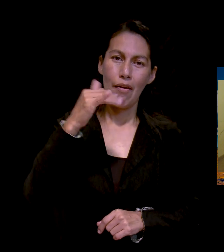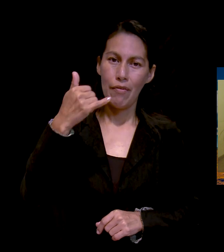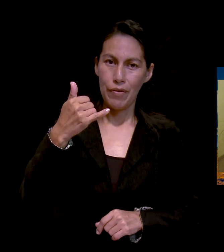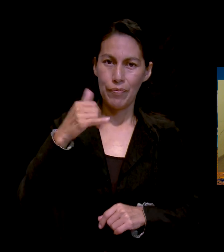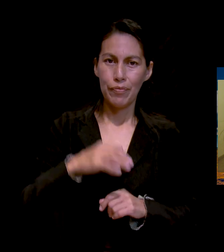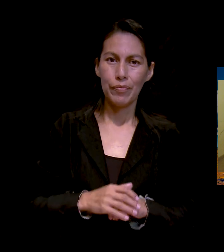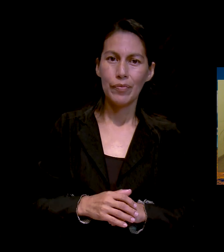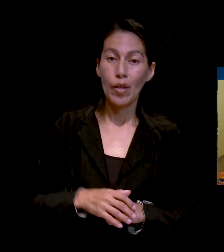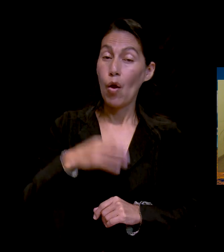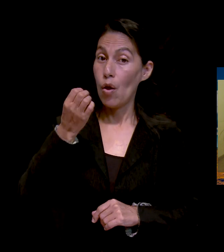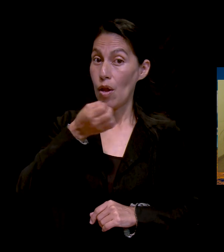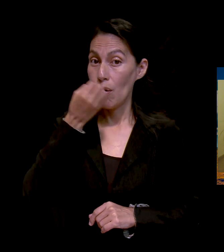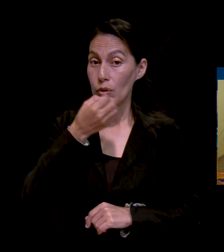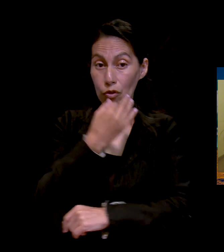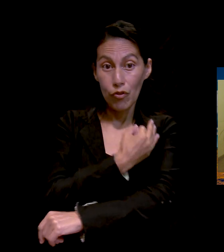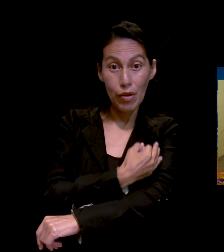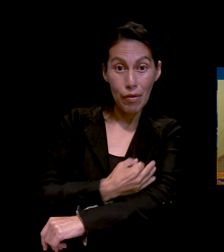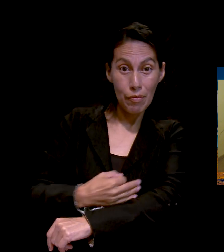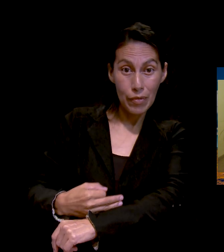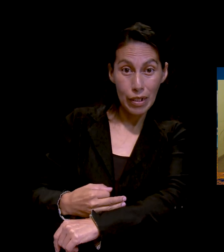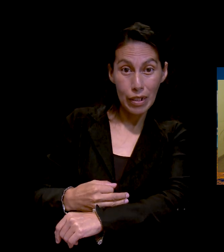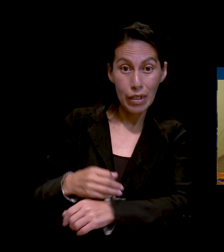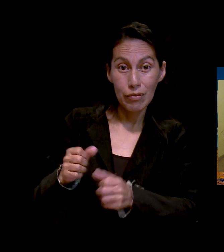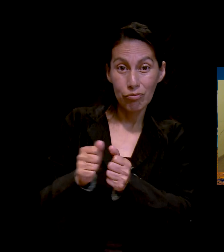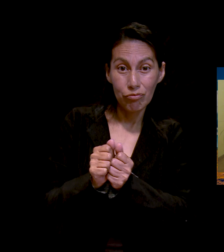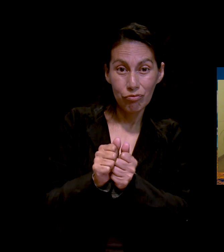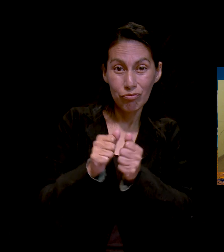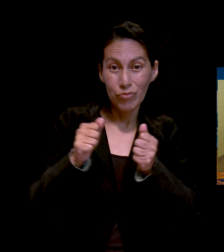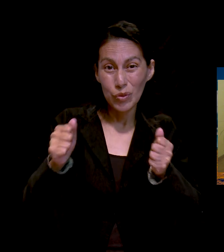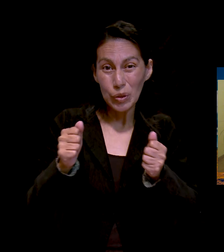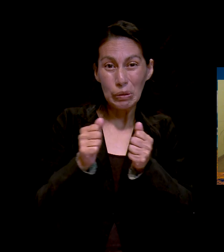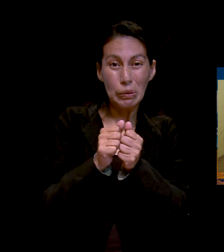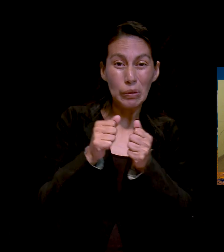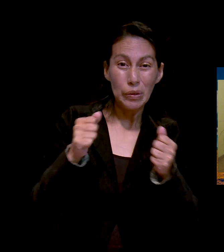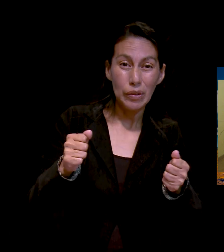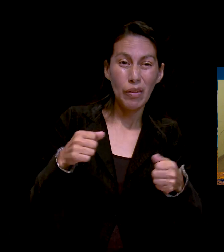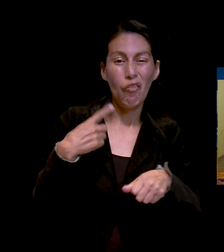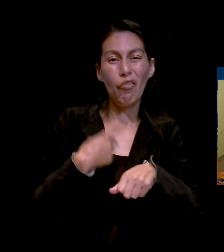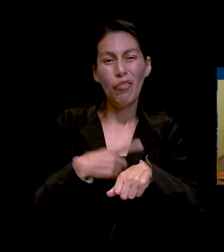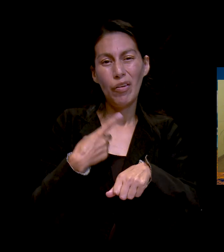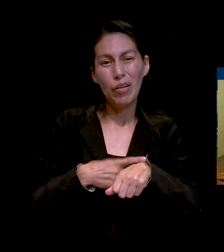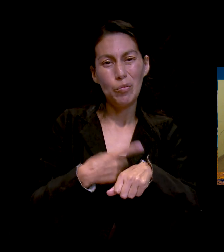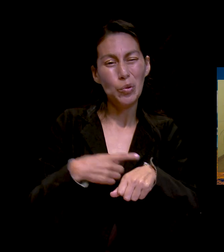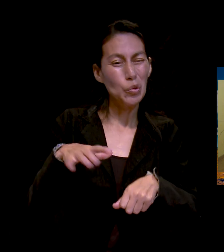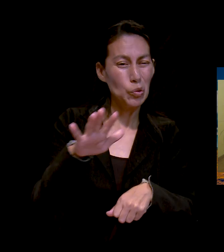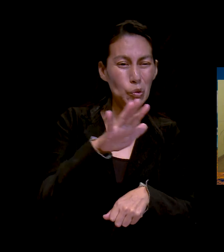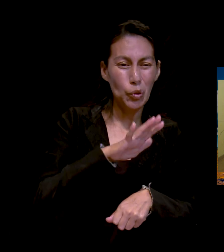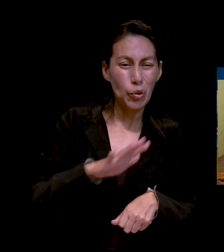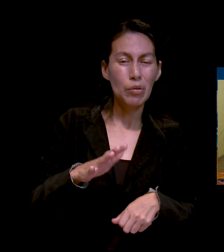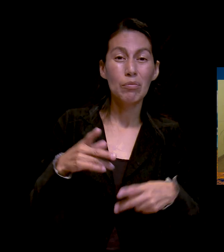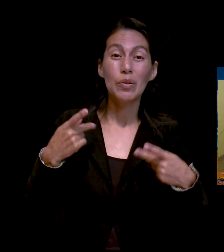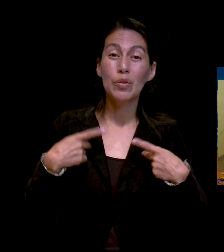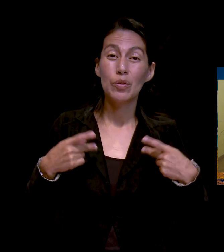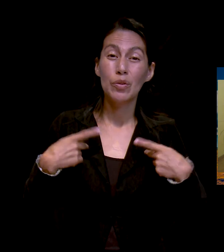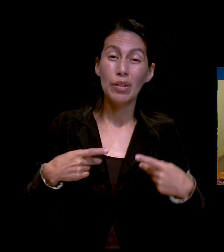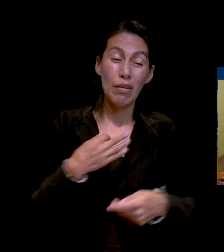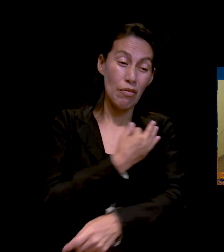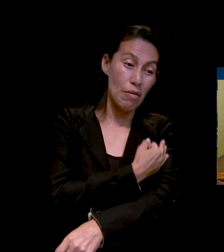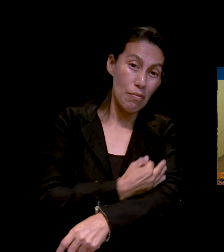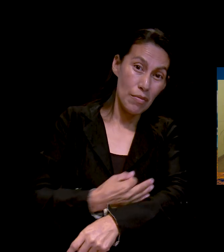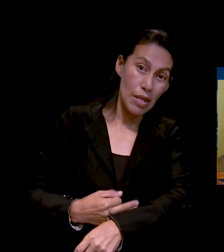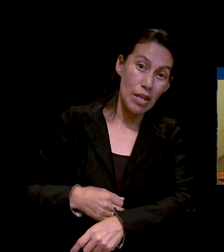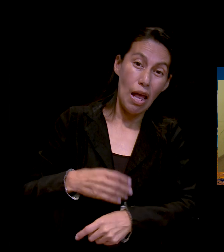separaciones y por todos los enfermos. Por los que han perdido a un ser querido, por los que tienen que cubrir